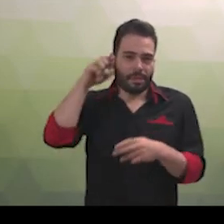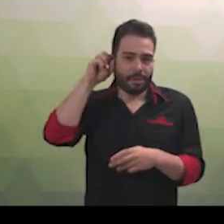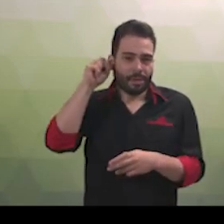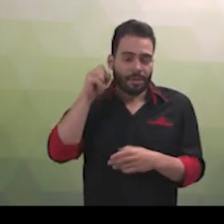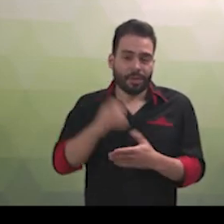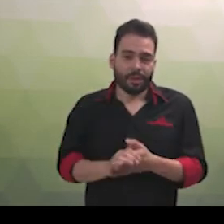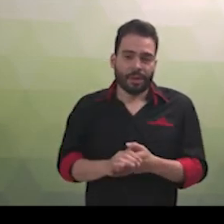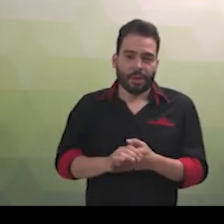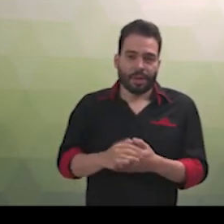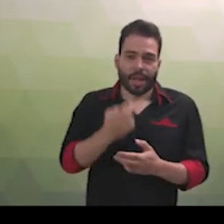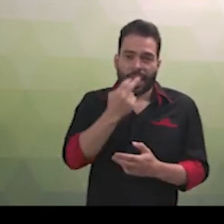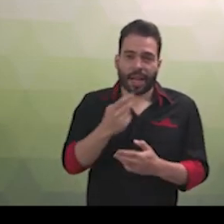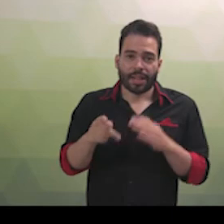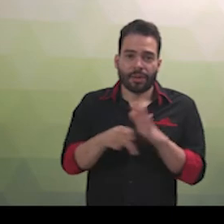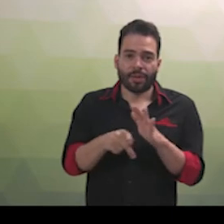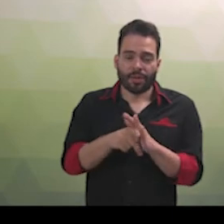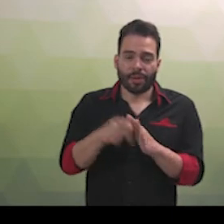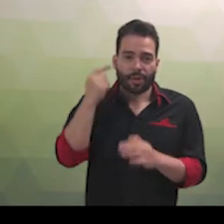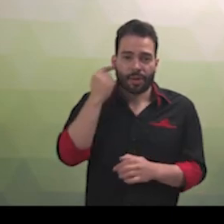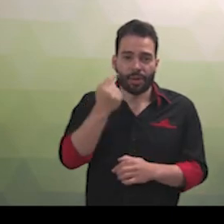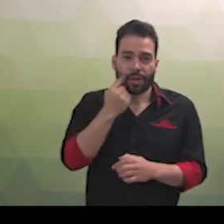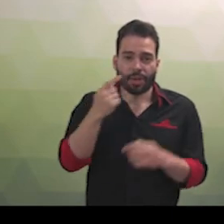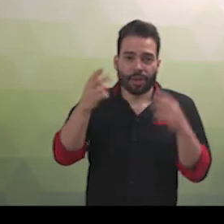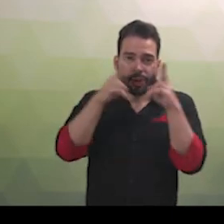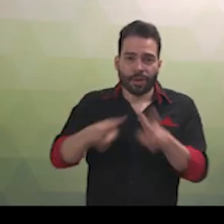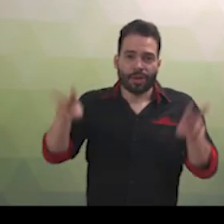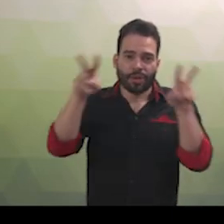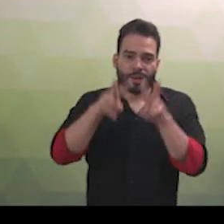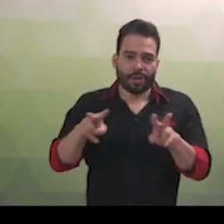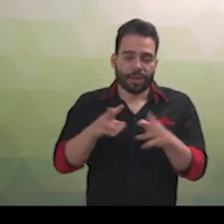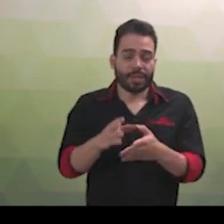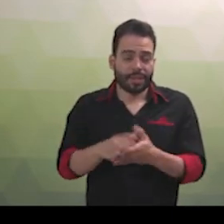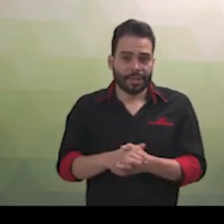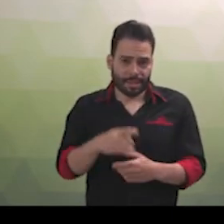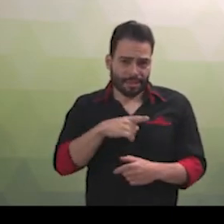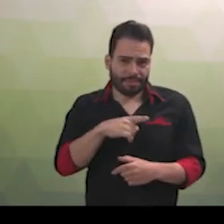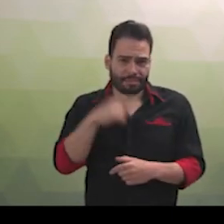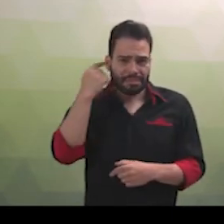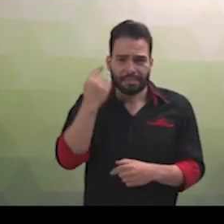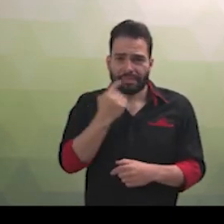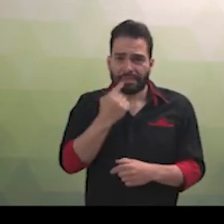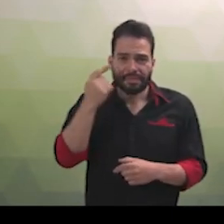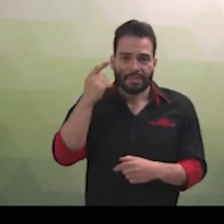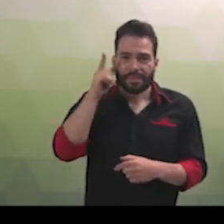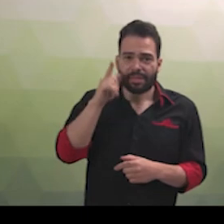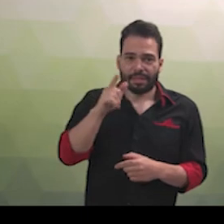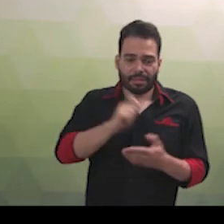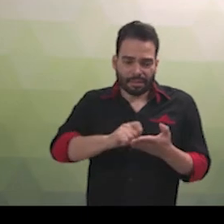natural para o surdo deve ser visual. Por isso, também há surdos que não dominam a escrita do português formal, pois